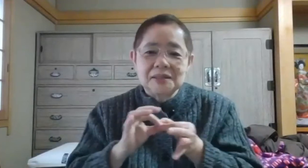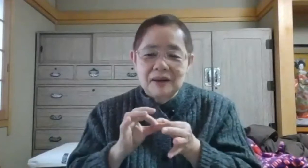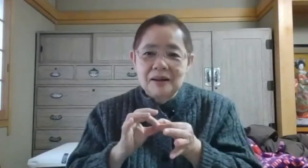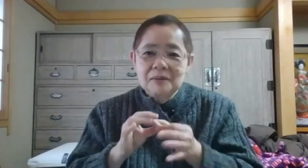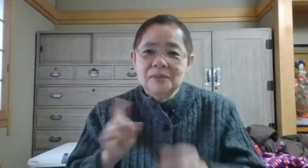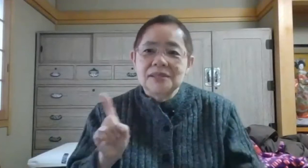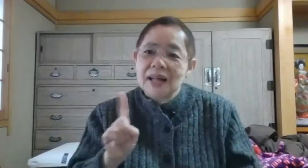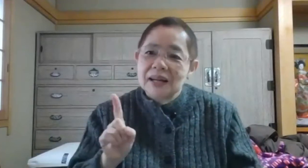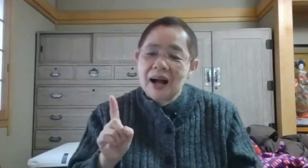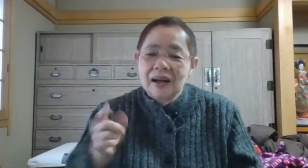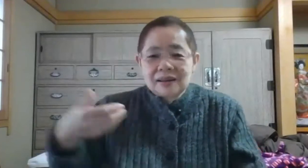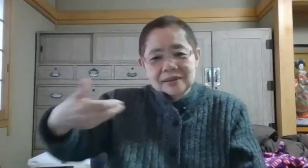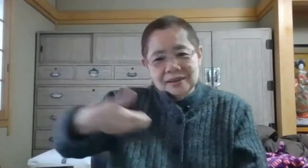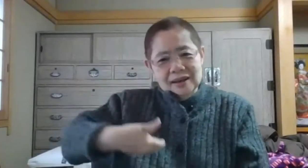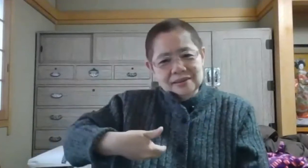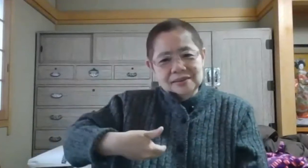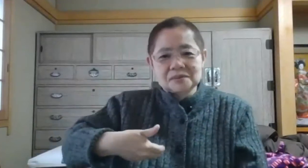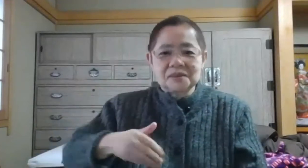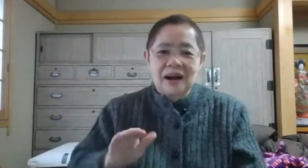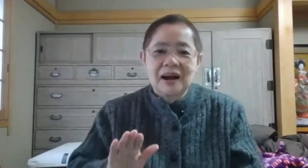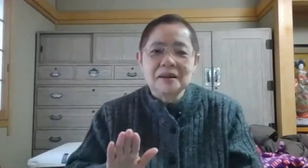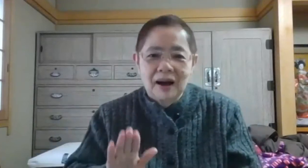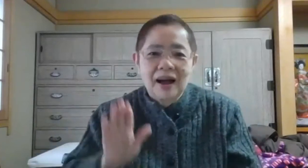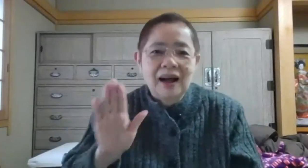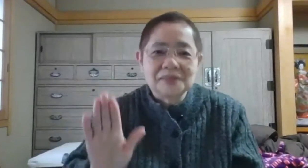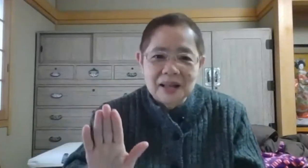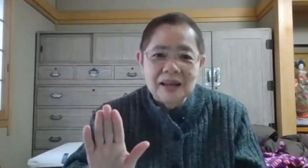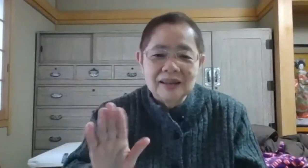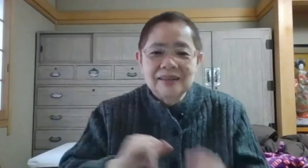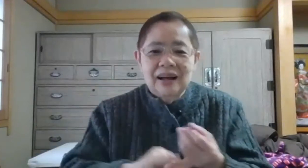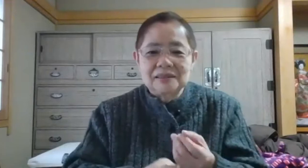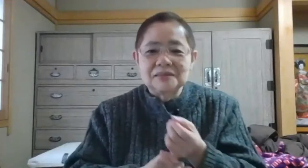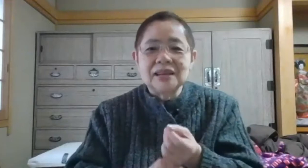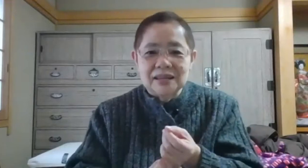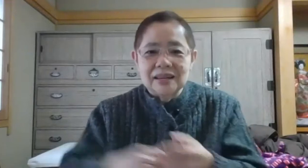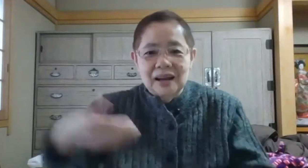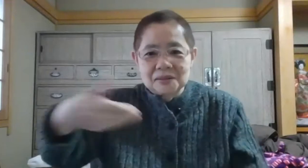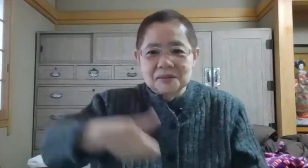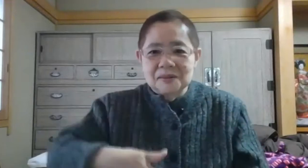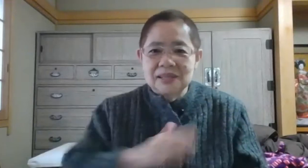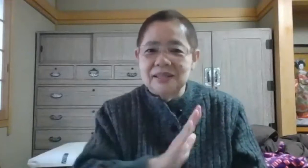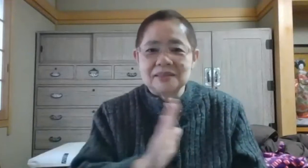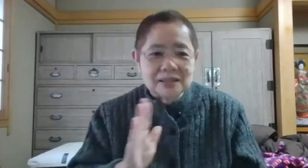はもし何か聞きたいってことがあれば後でぜひ聞いてください